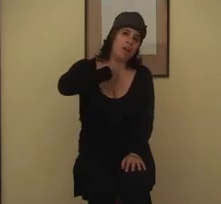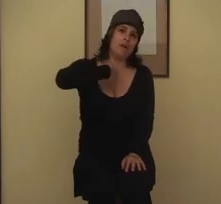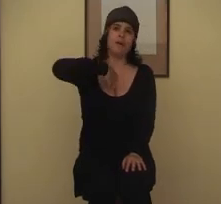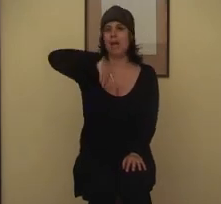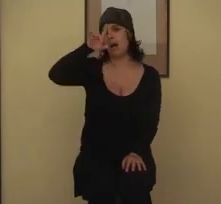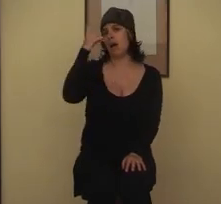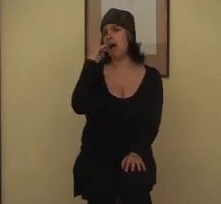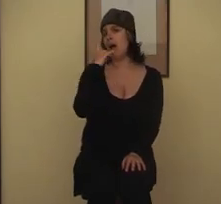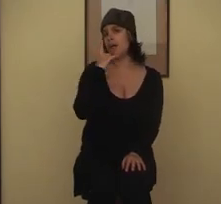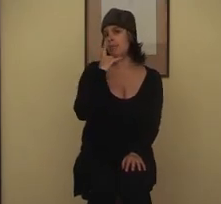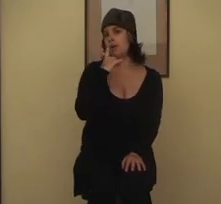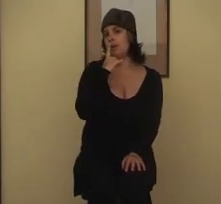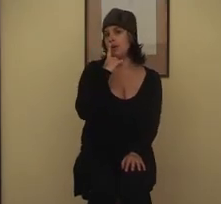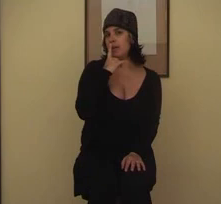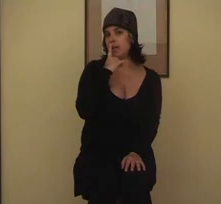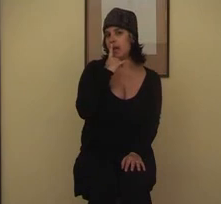amore